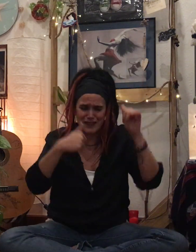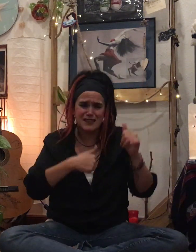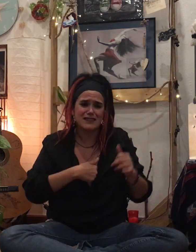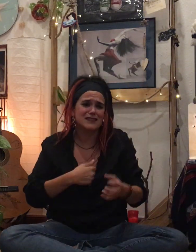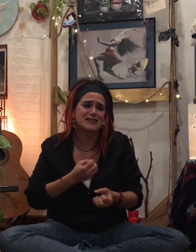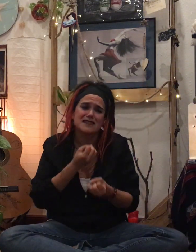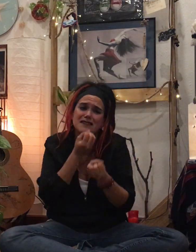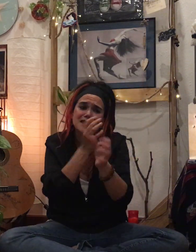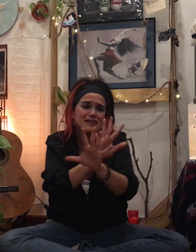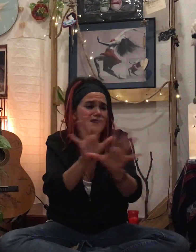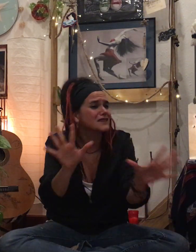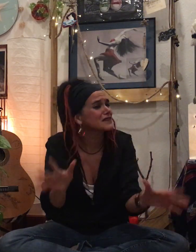nada más